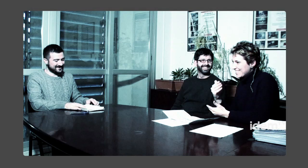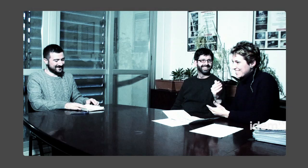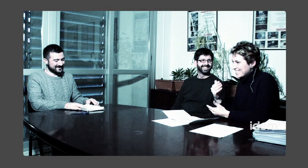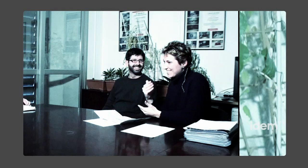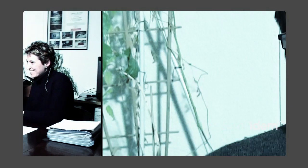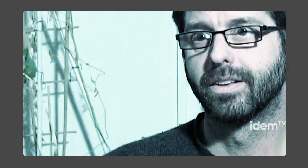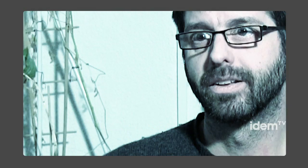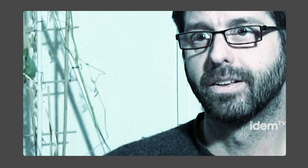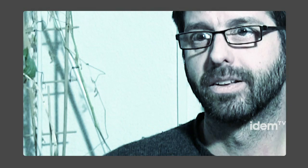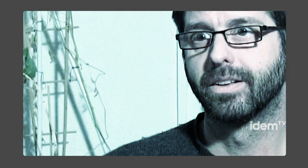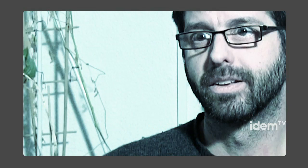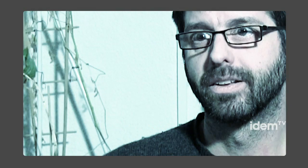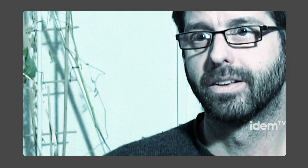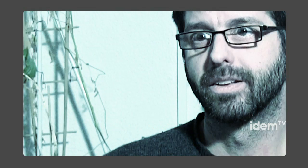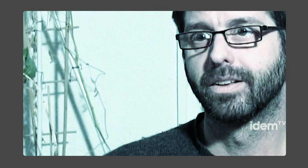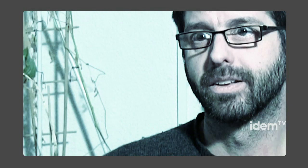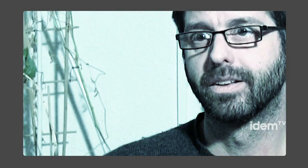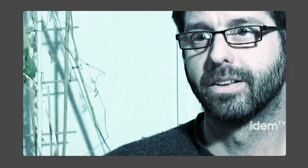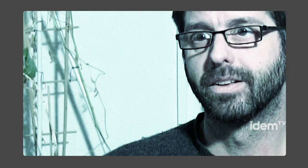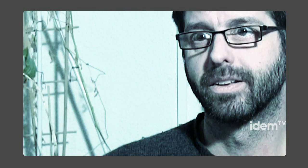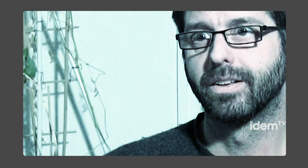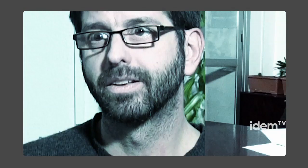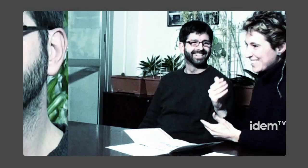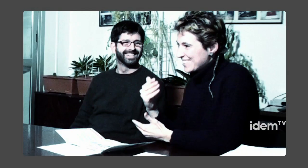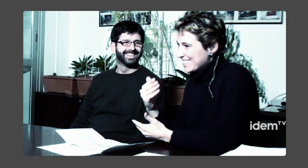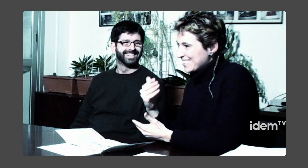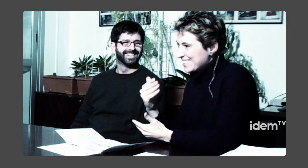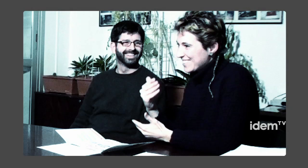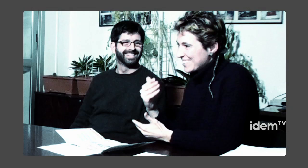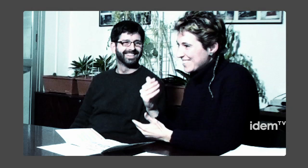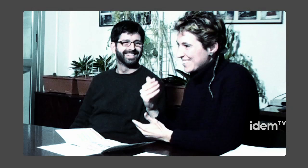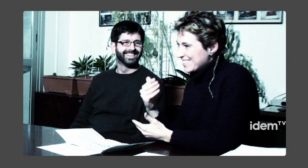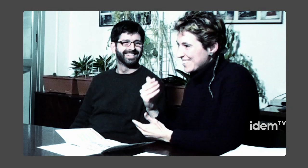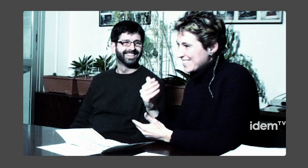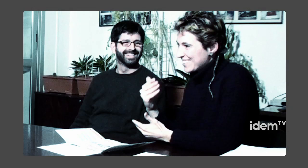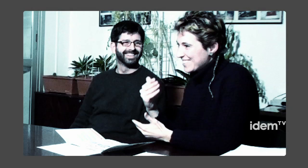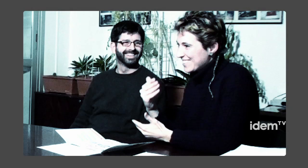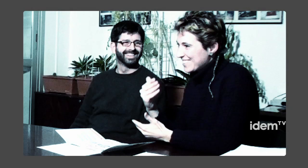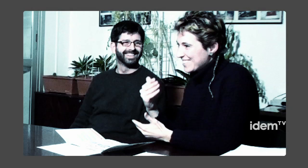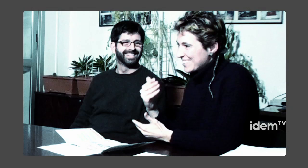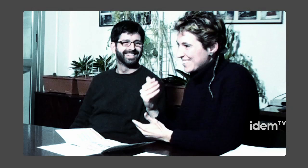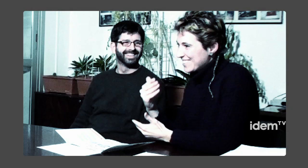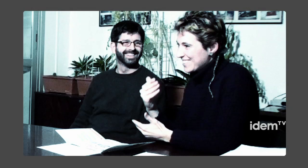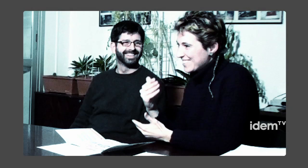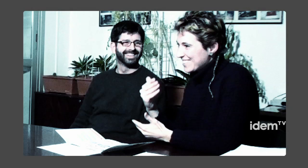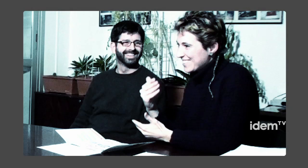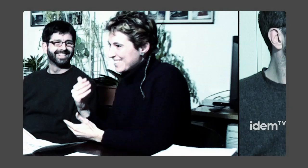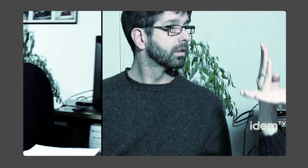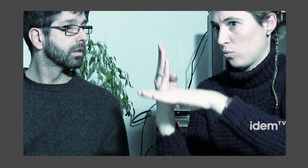que va ser el primer en abordar aquesta especificitat entre les entitats LGTB. Cirera ens introdueix a les reivindicacions de les